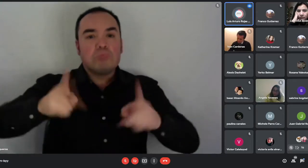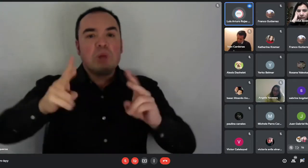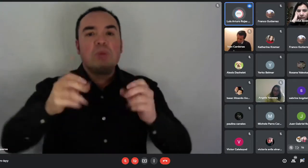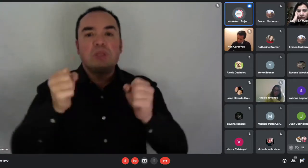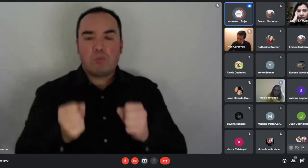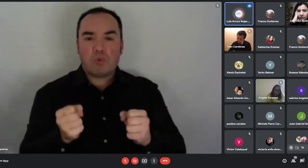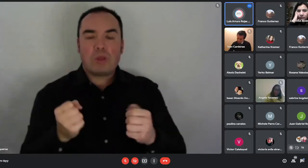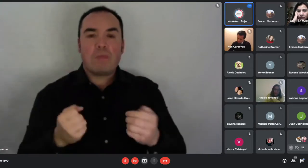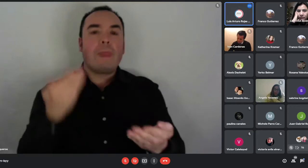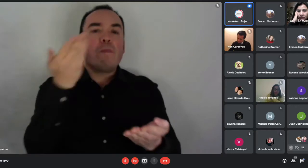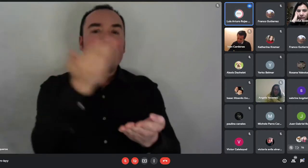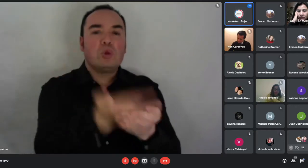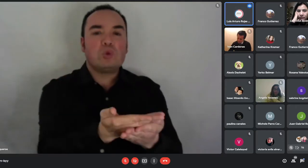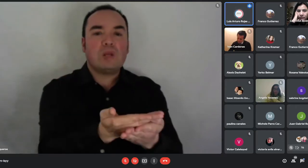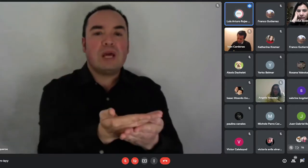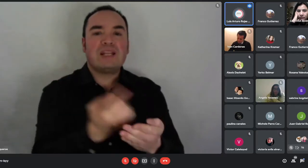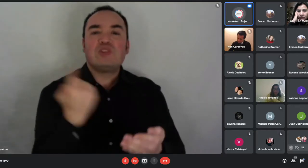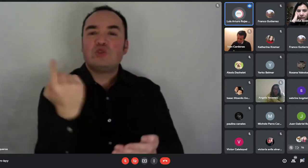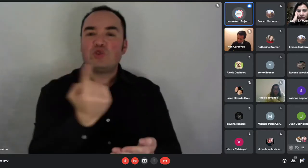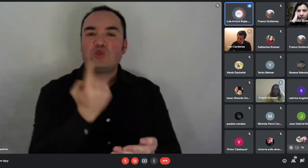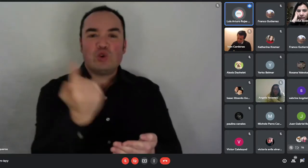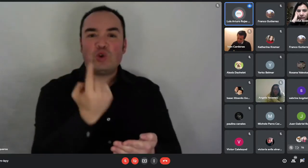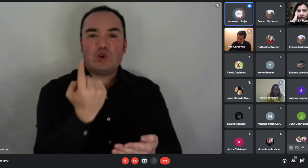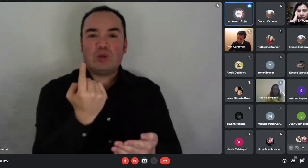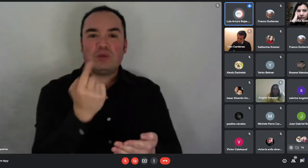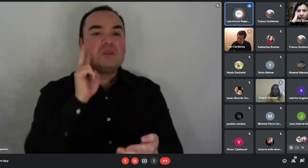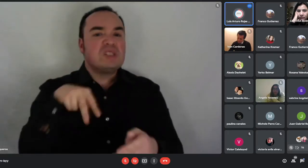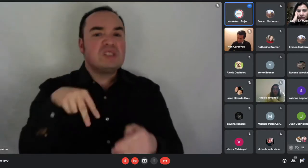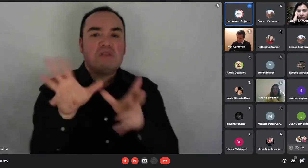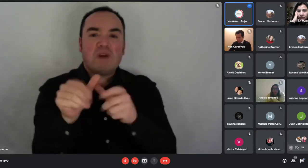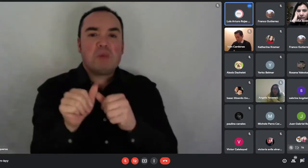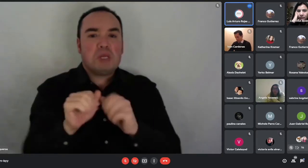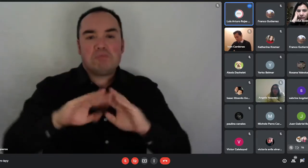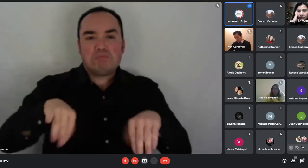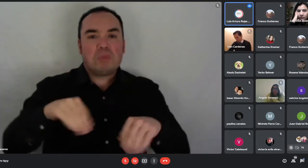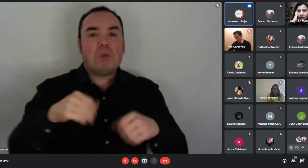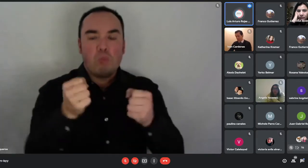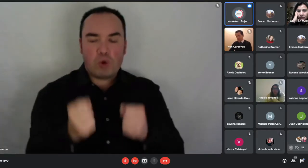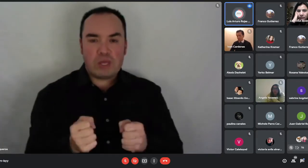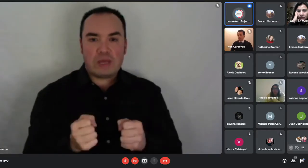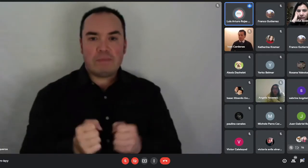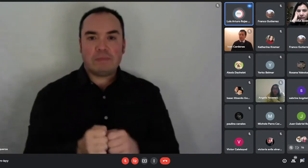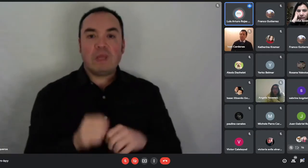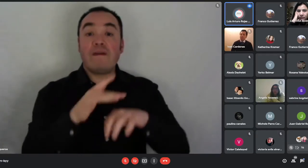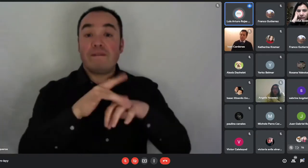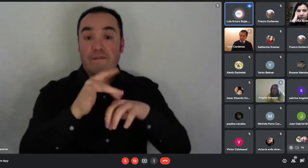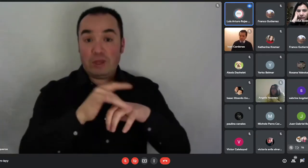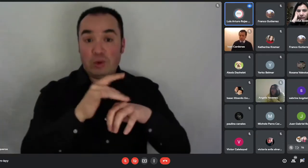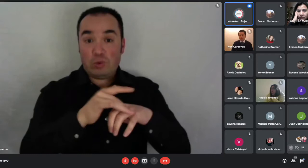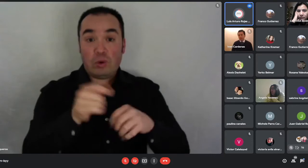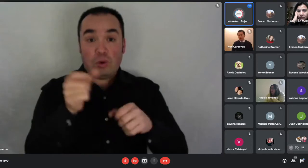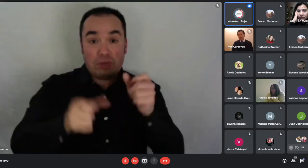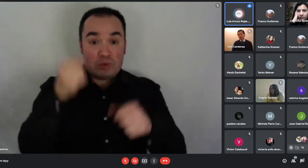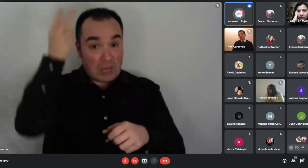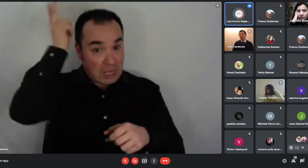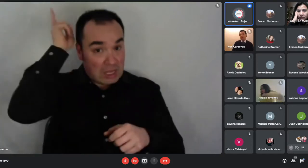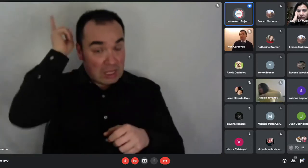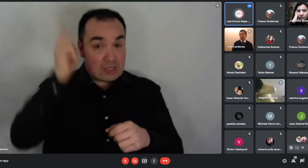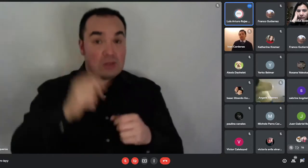de acreditar a grupo familiar. Viudas o viudos, ascendencia indígena, discapacidad, adulto mayor y pertenecer al